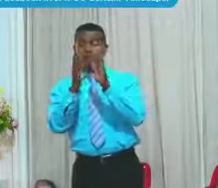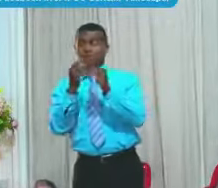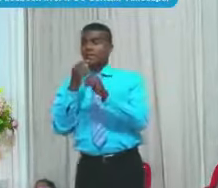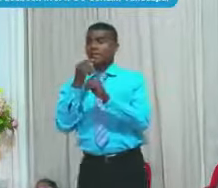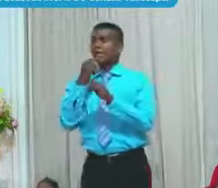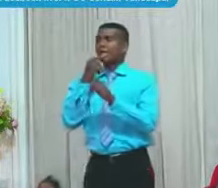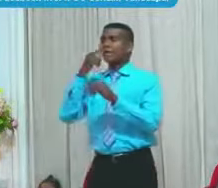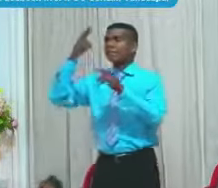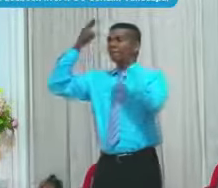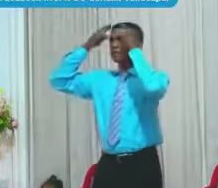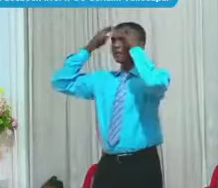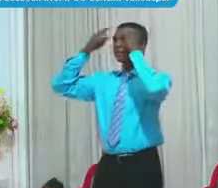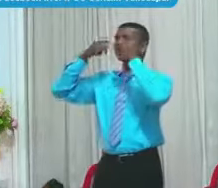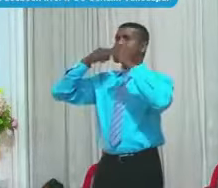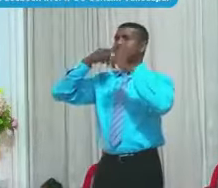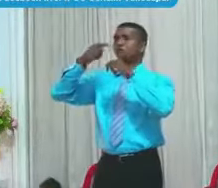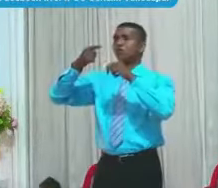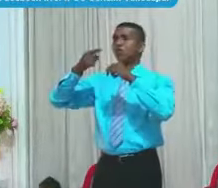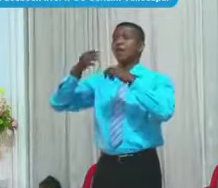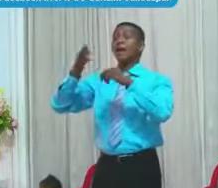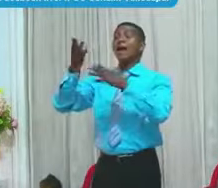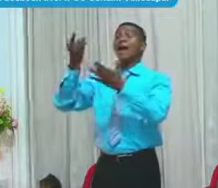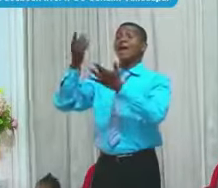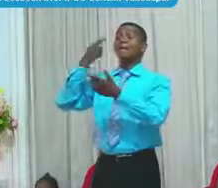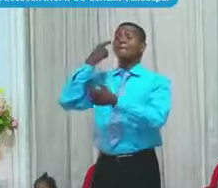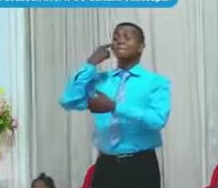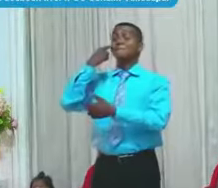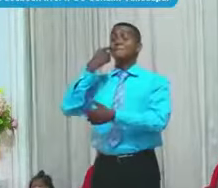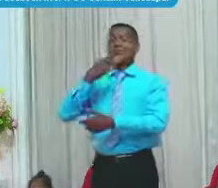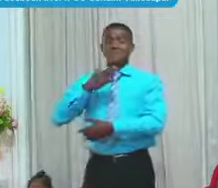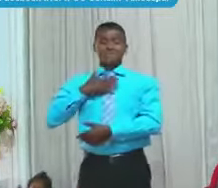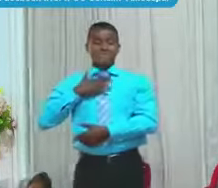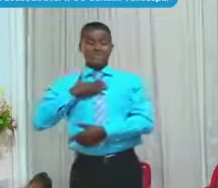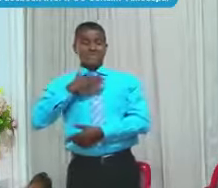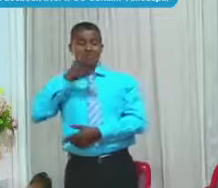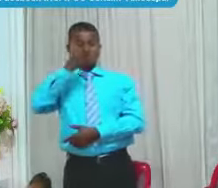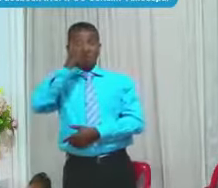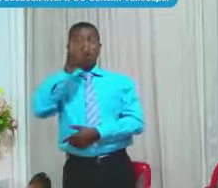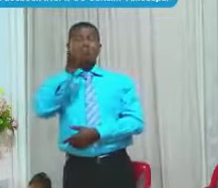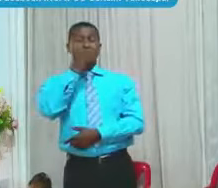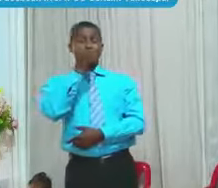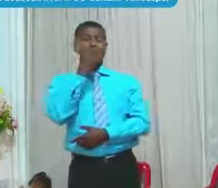estaba La mesa Desocupadita Mi Dios Si come Espere rey Espere